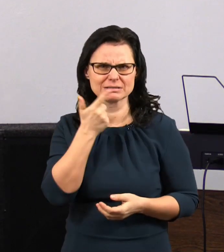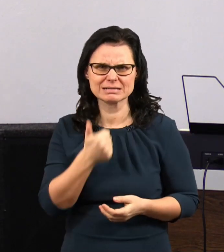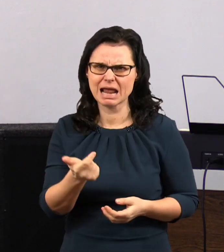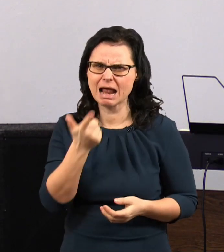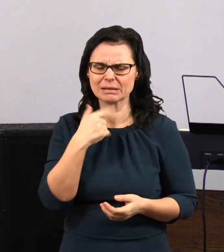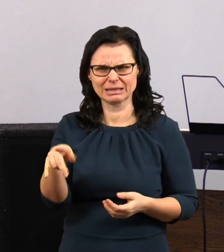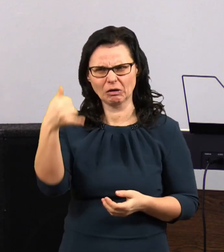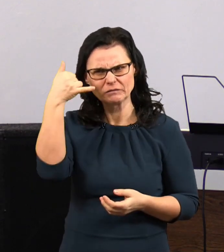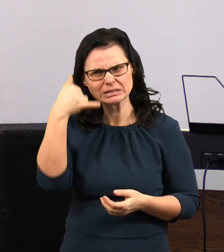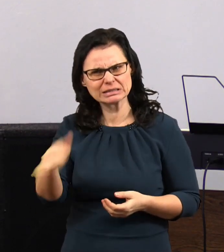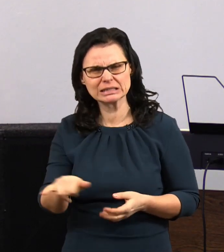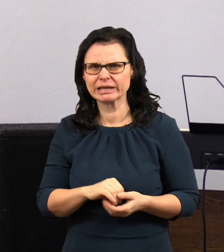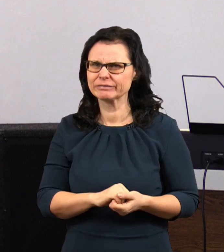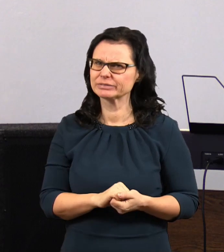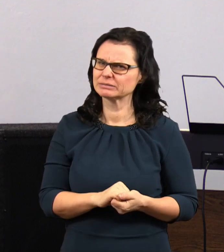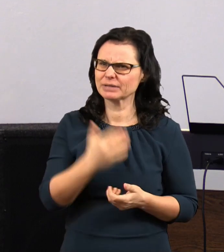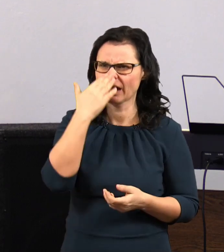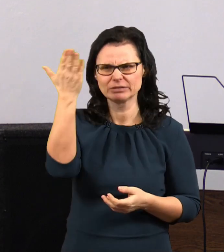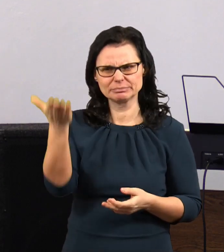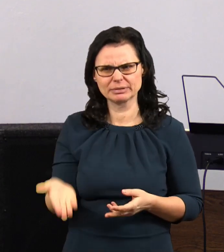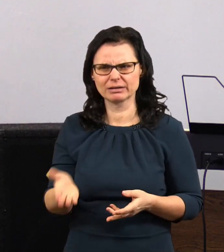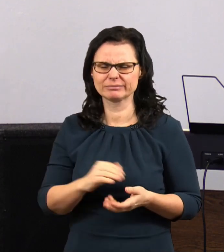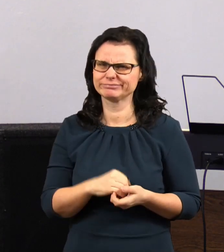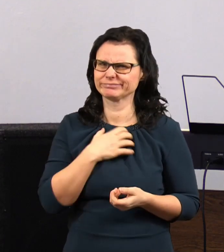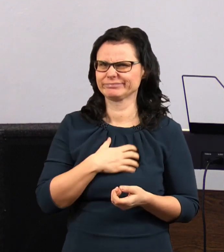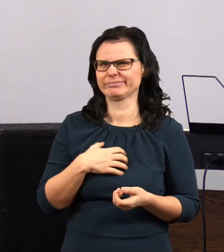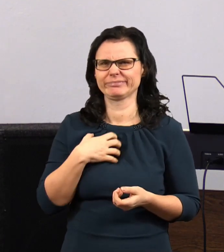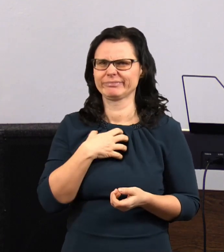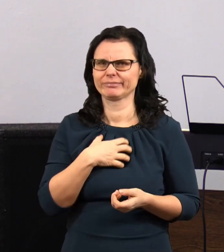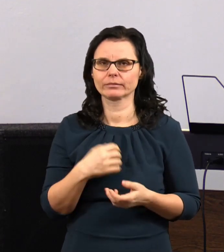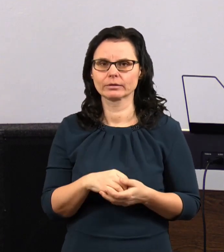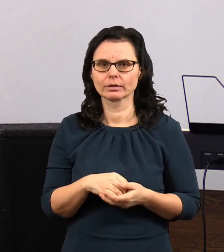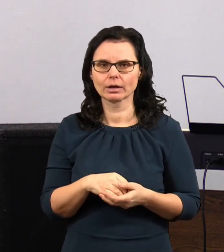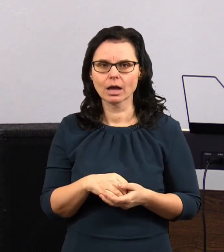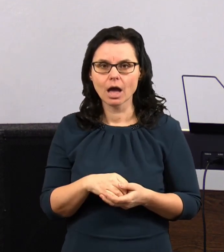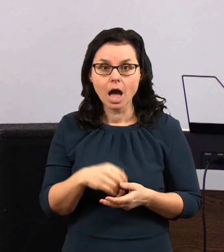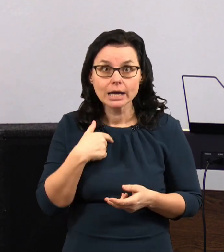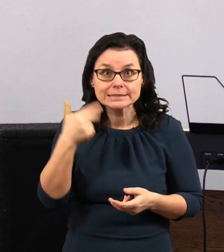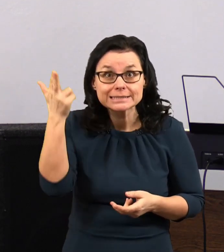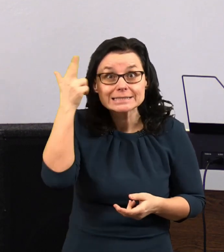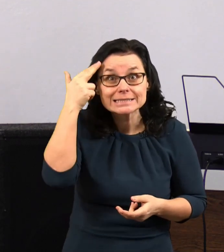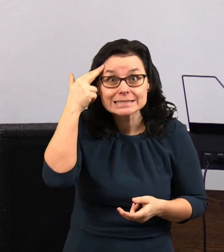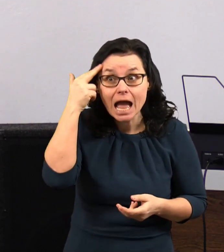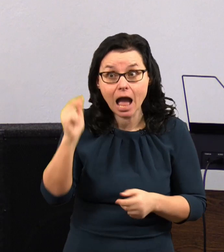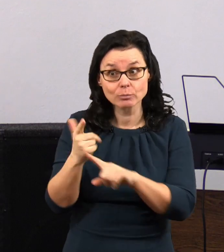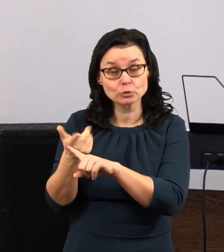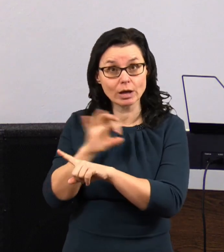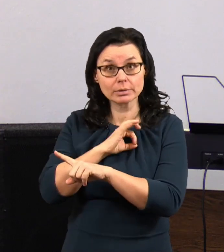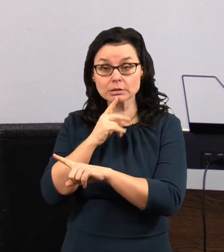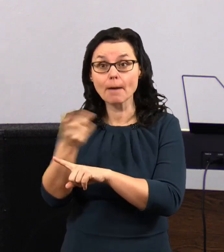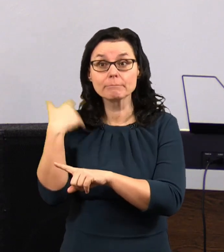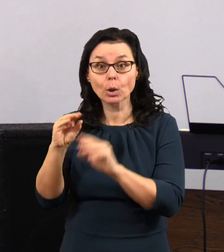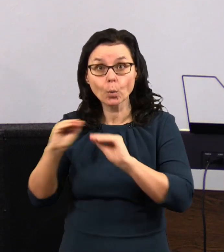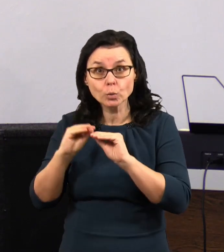takový divný, jo, takový, vypadá hrozně úplně. a on říkal, jo, já ho znám, on u nás učil